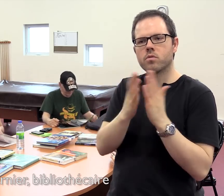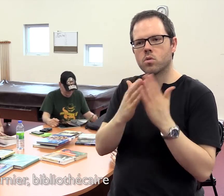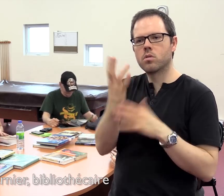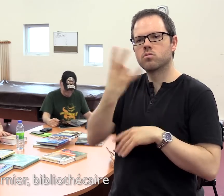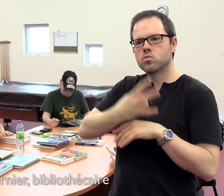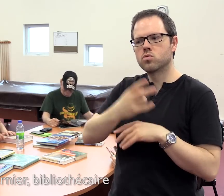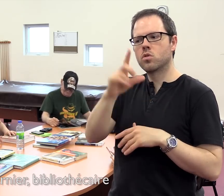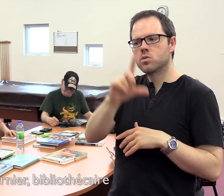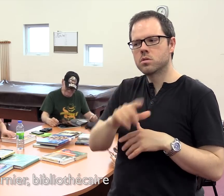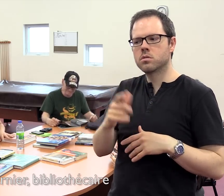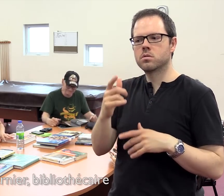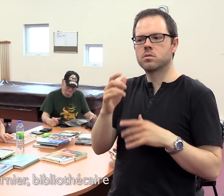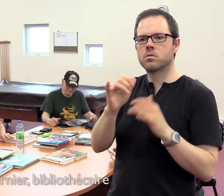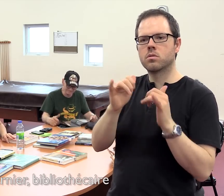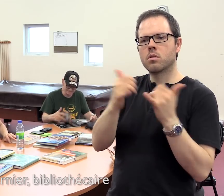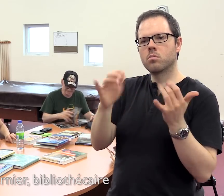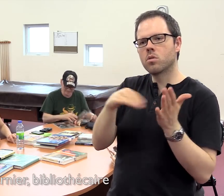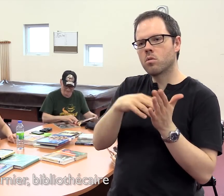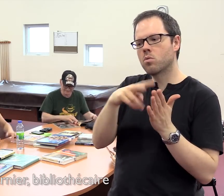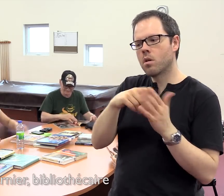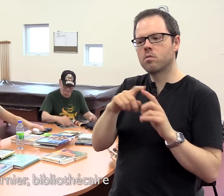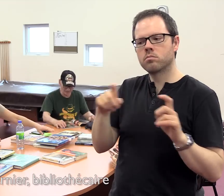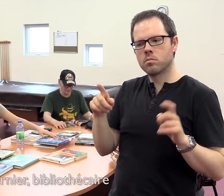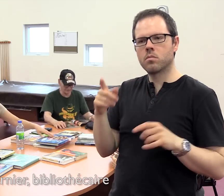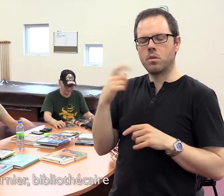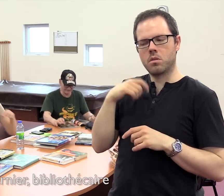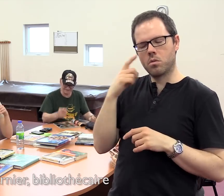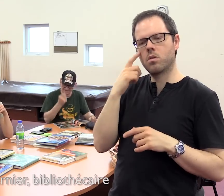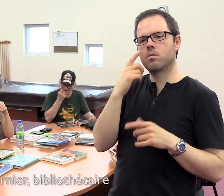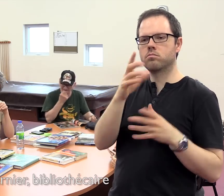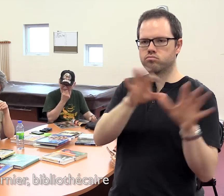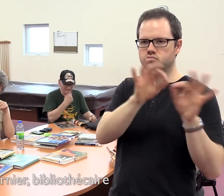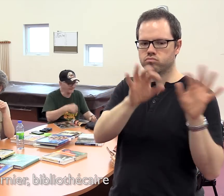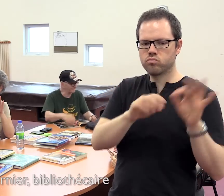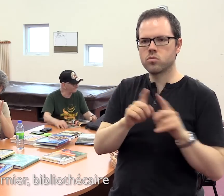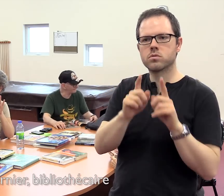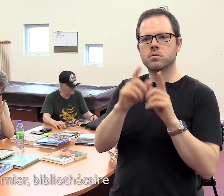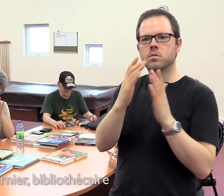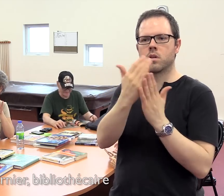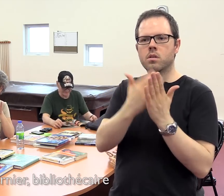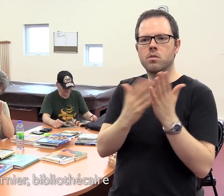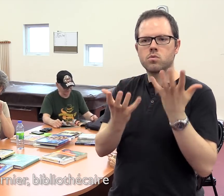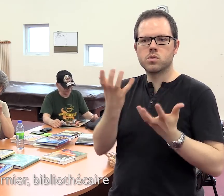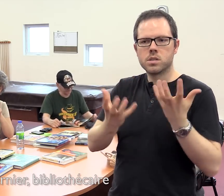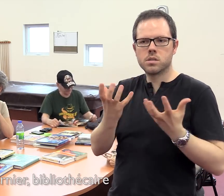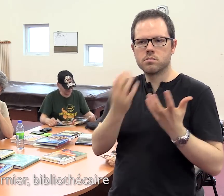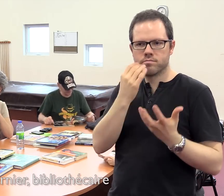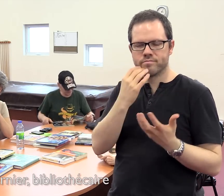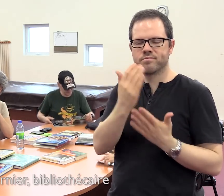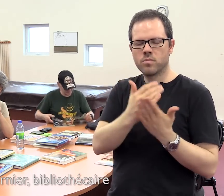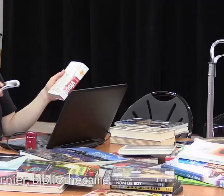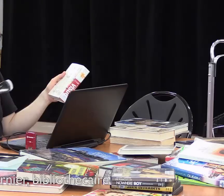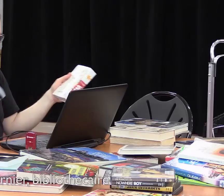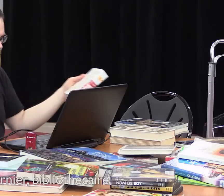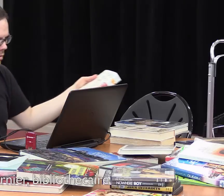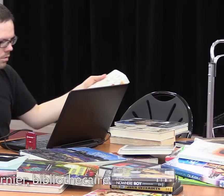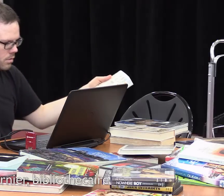'ils seraient plus intéressés sur des revues qui avaient certaines thématiques comme le lundi, le journal, des revues de cuisine.